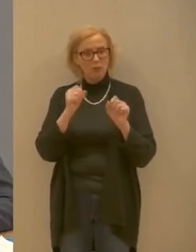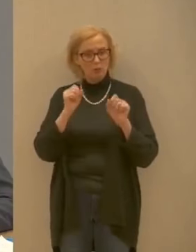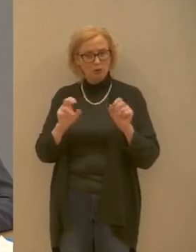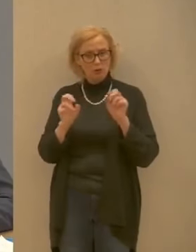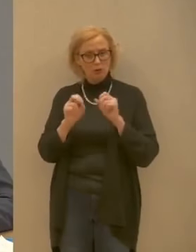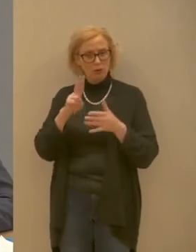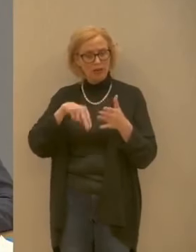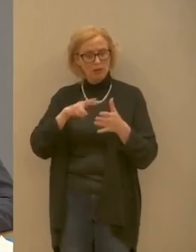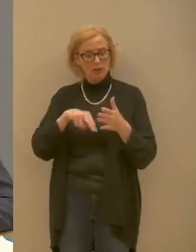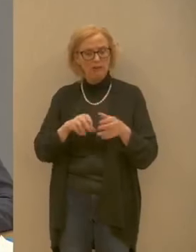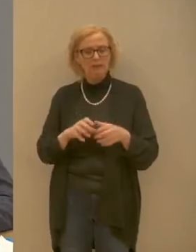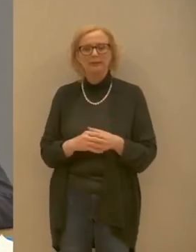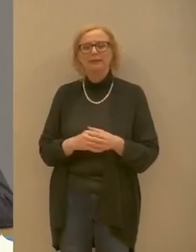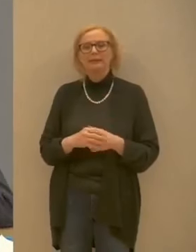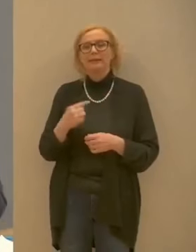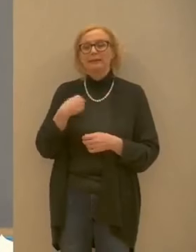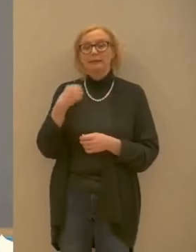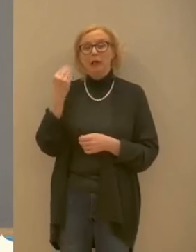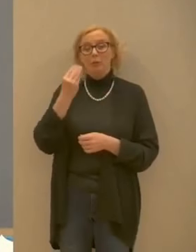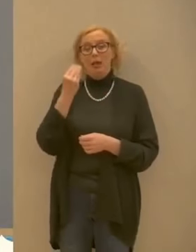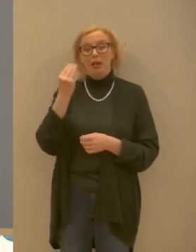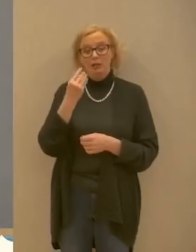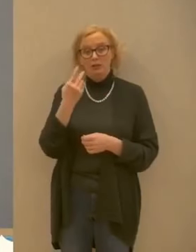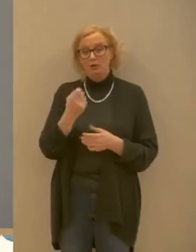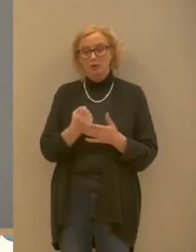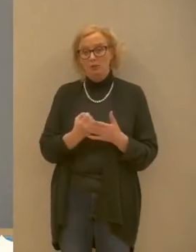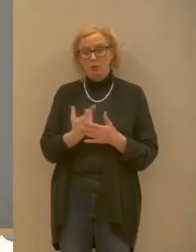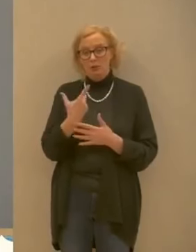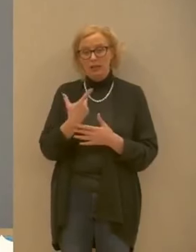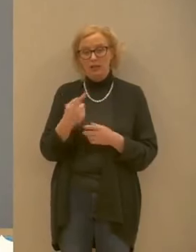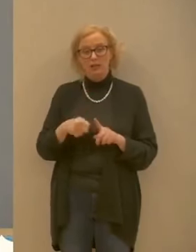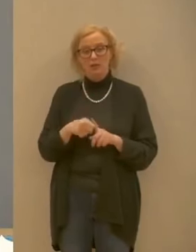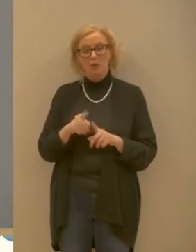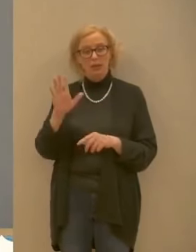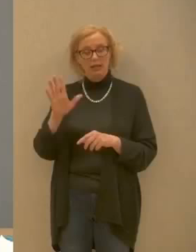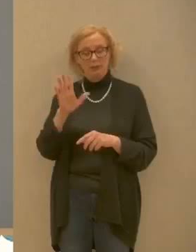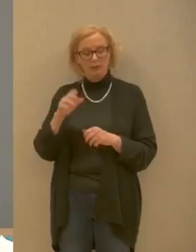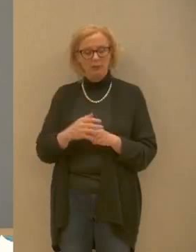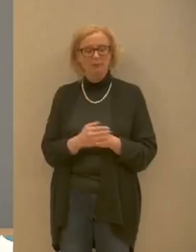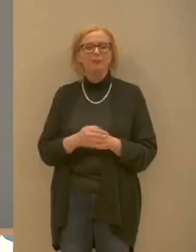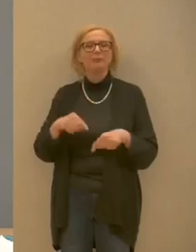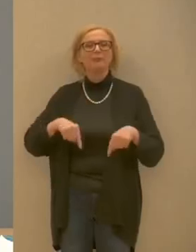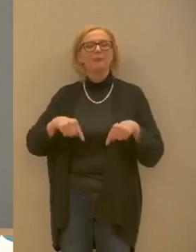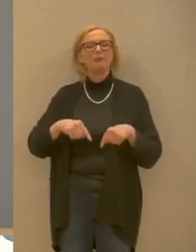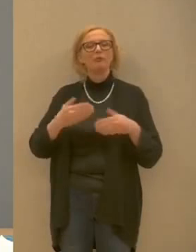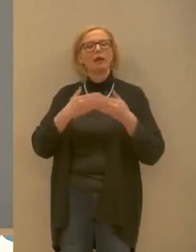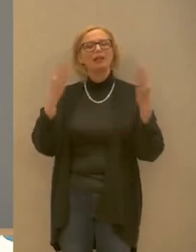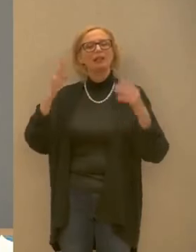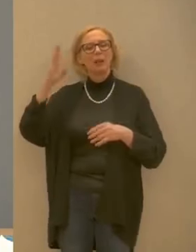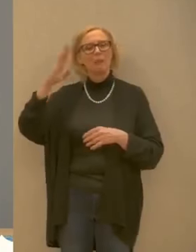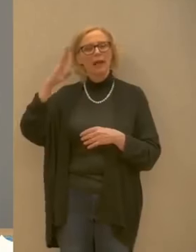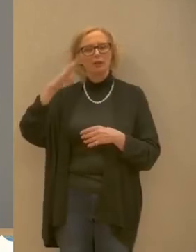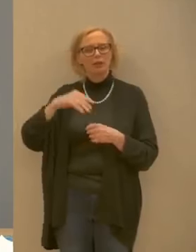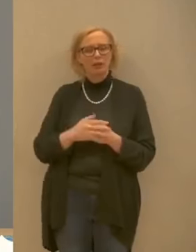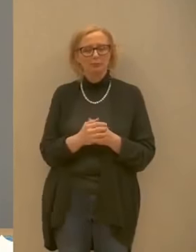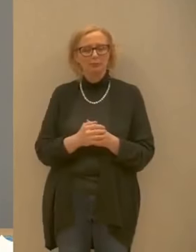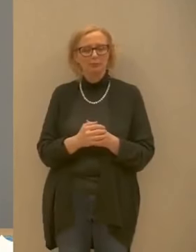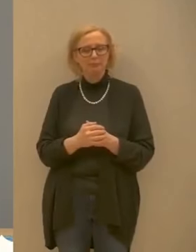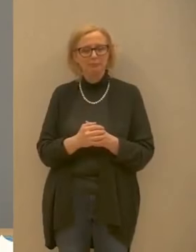e credo che sia che sia emblematico questa mattina pergine quindi messaggi che arrivano sotto scritto